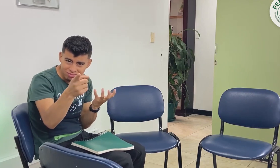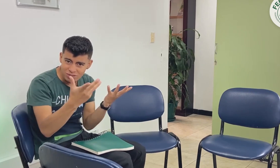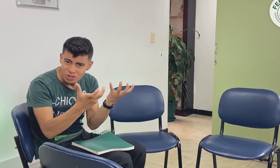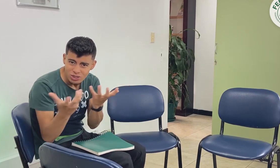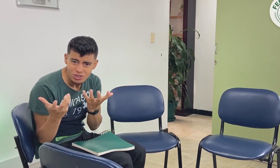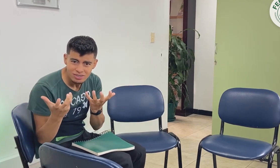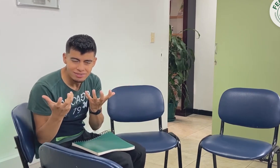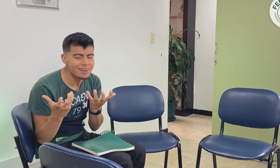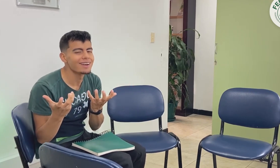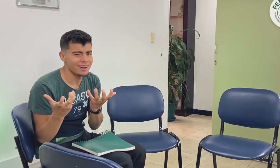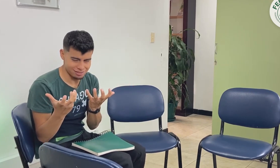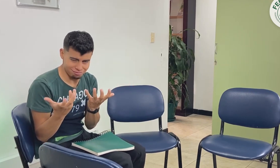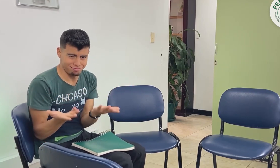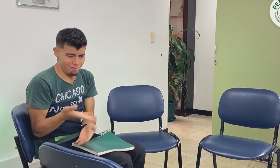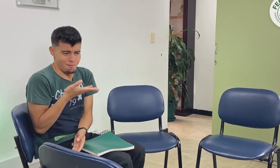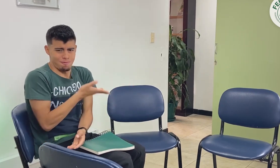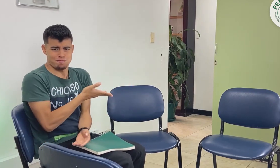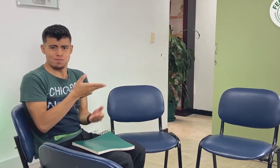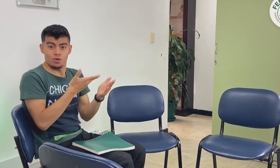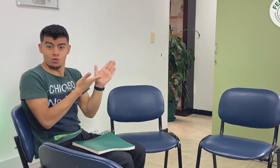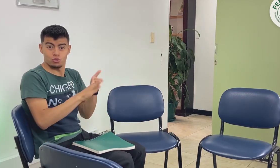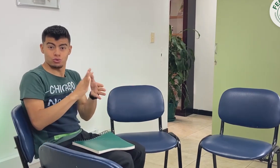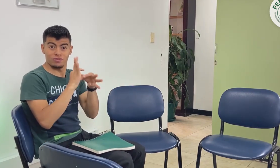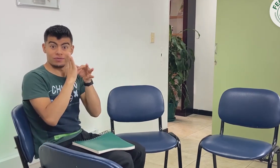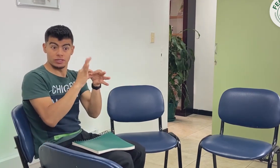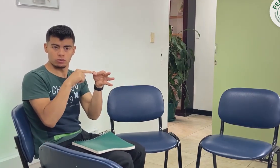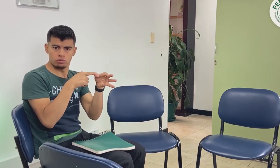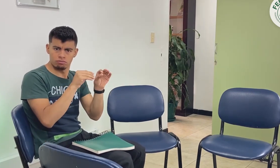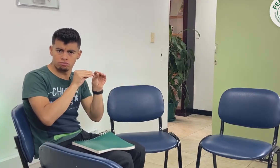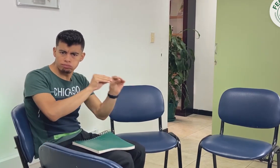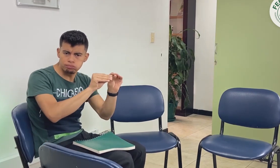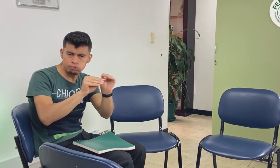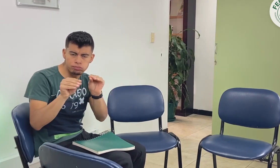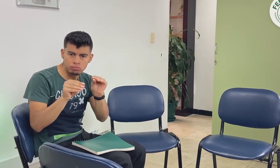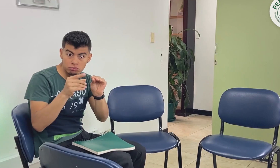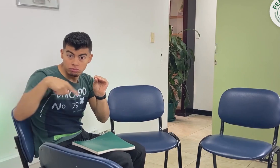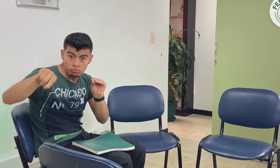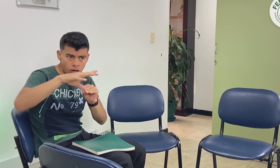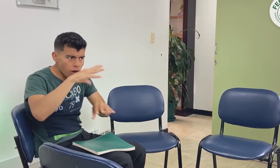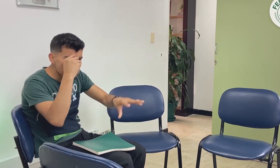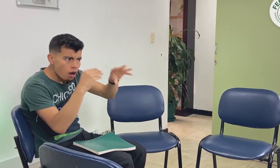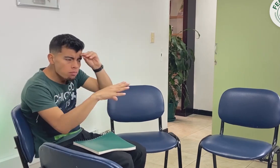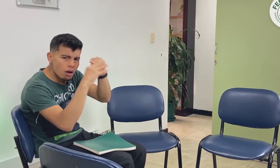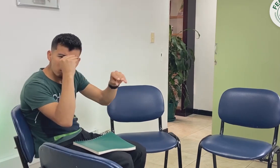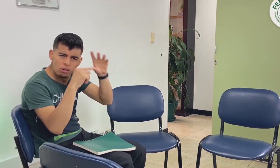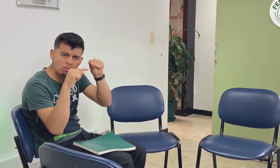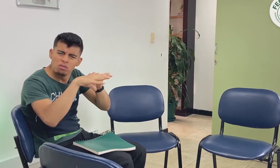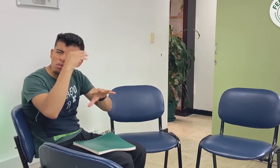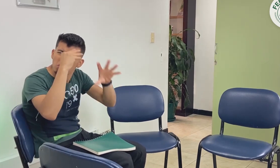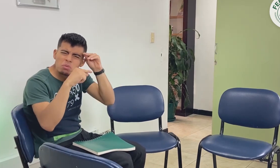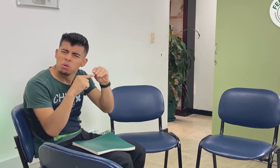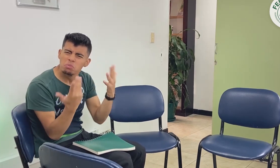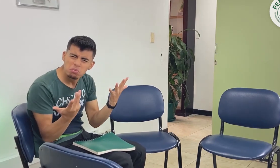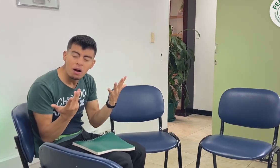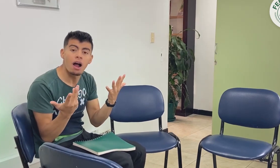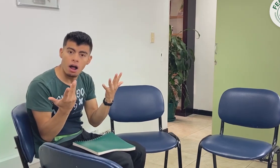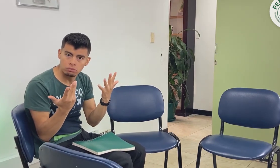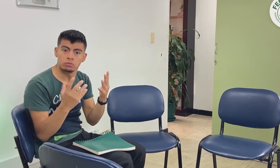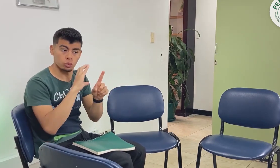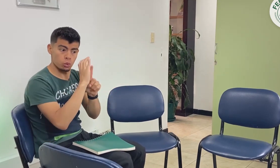aprender lengua de señas, ¿verdad? FENASCOL te ofrece cursos de lengua de señas colombiana donde podrás aprender sobre De